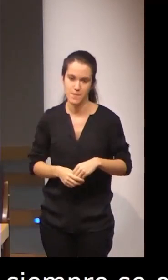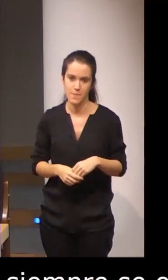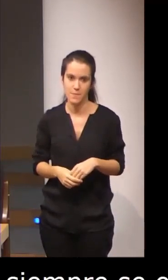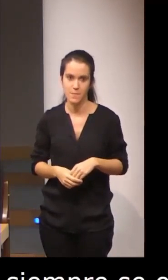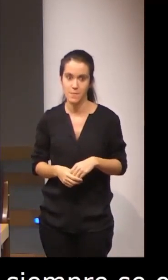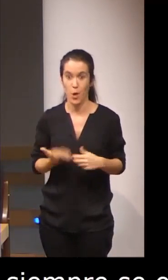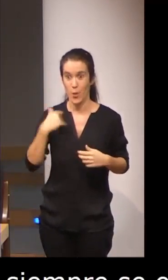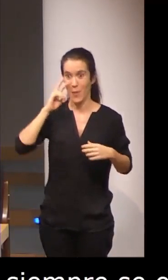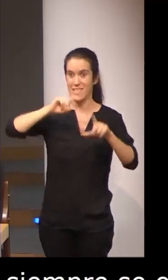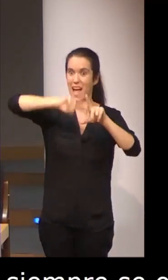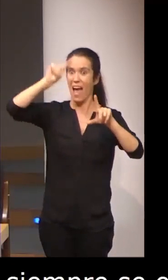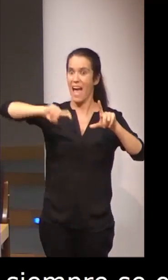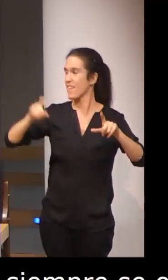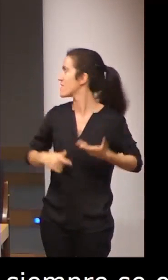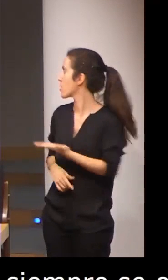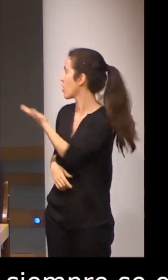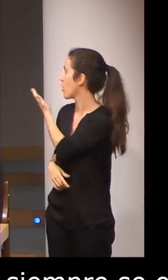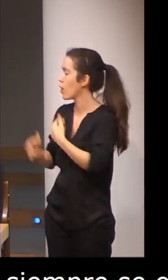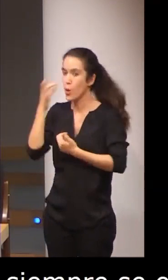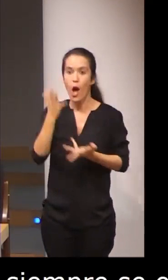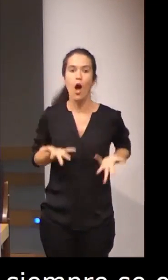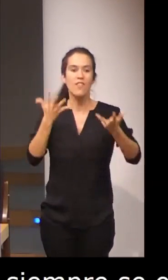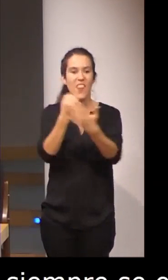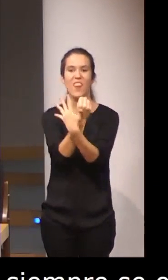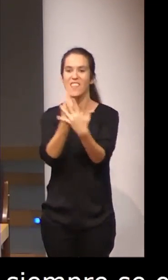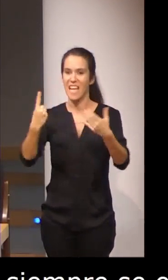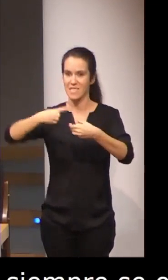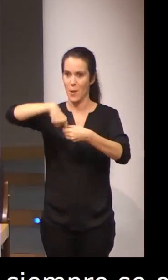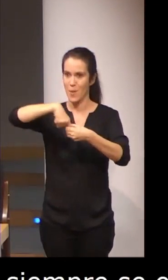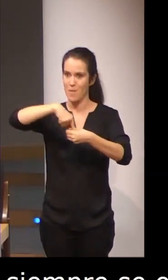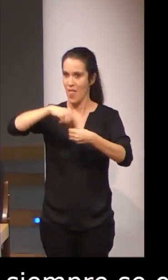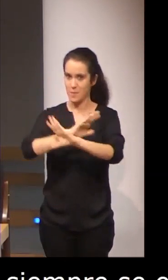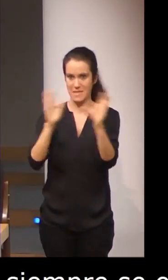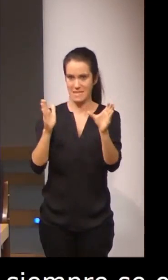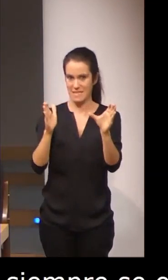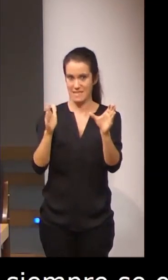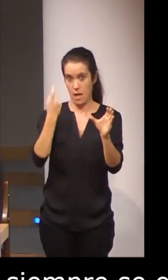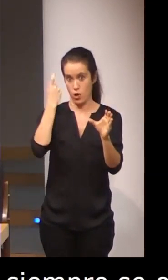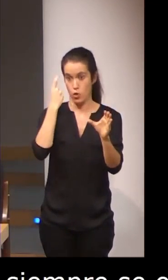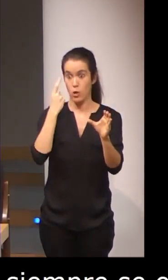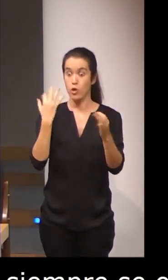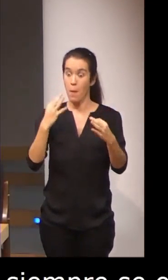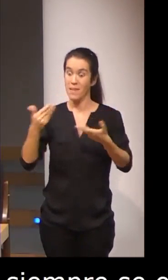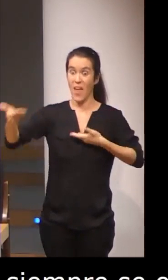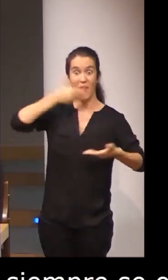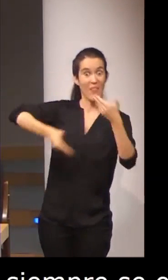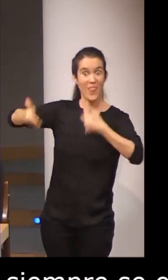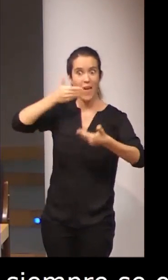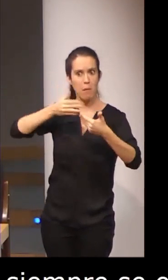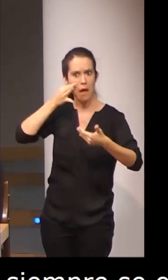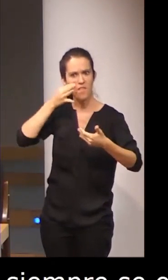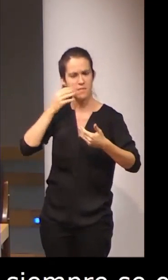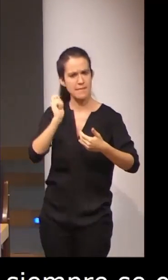gráfico, solo ofertamos 16 plazas y, sin embargo, la demanda del curso siempre supera el doble de la